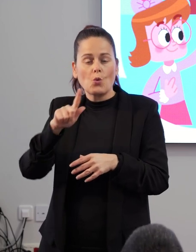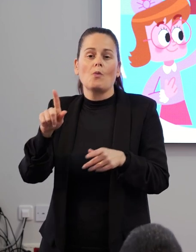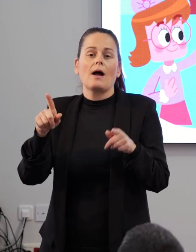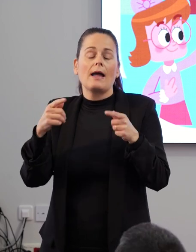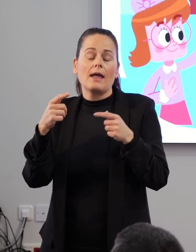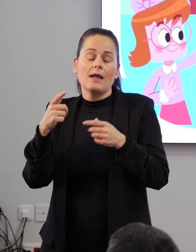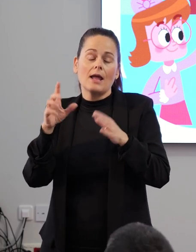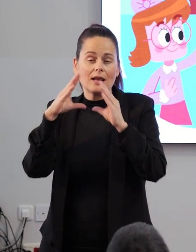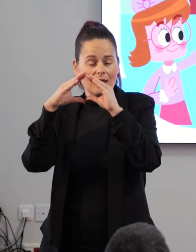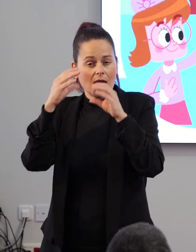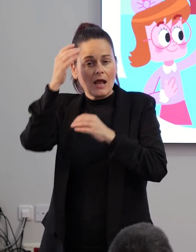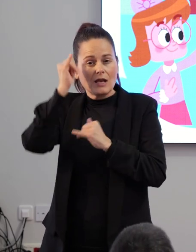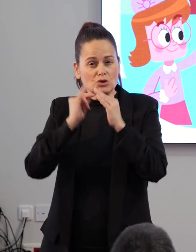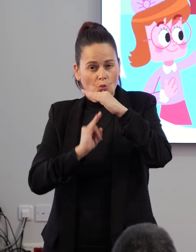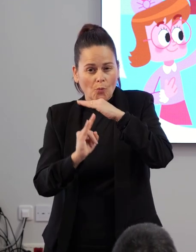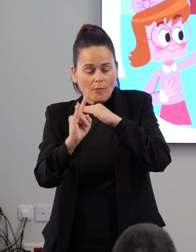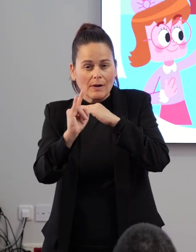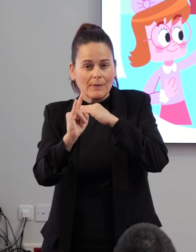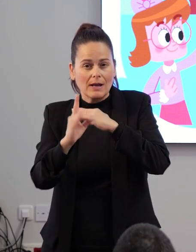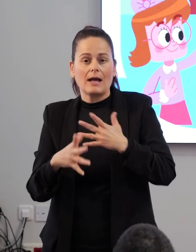Peral, José María de la Puerta,